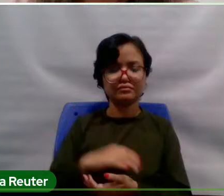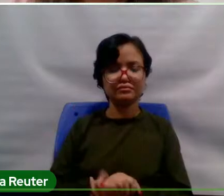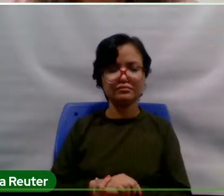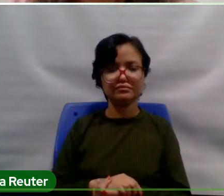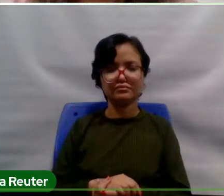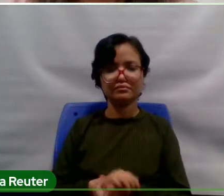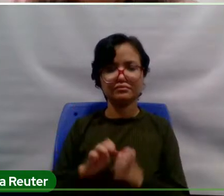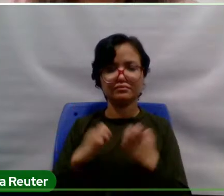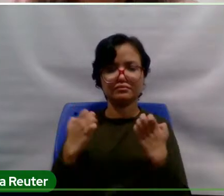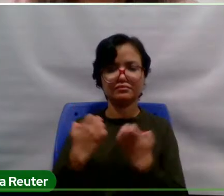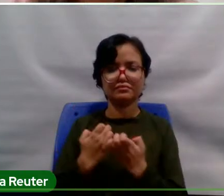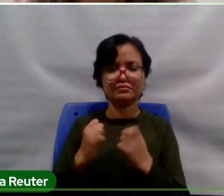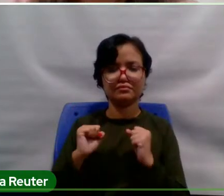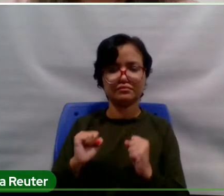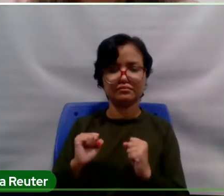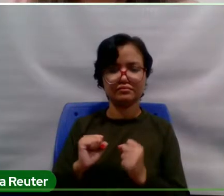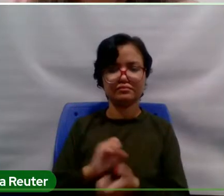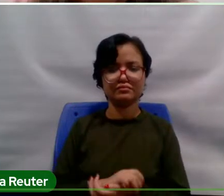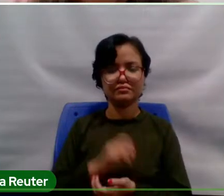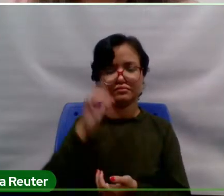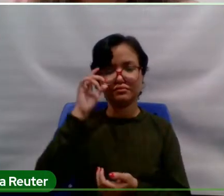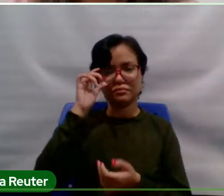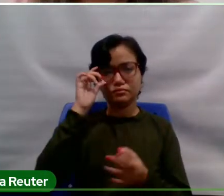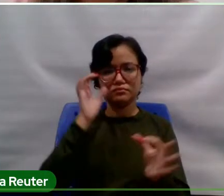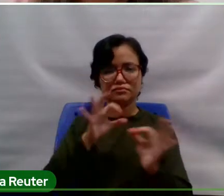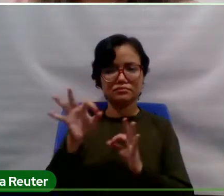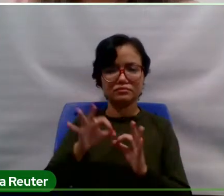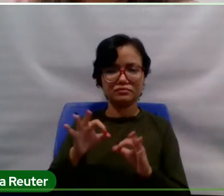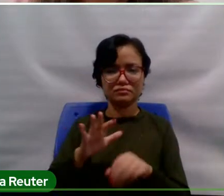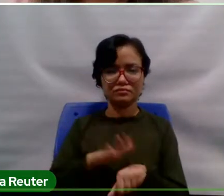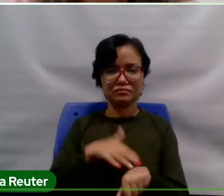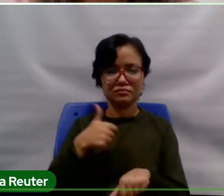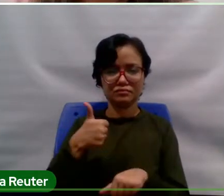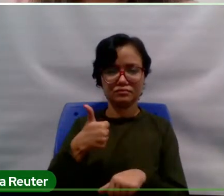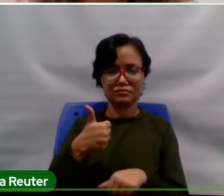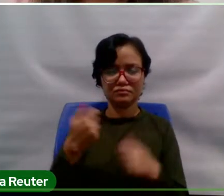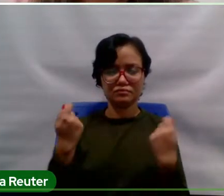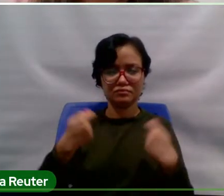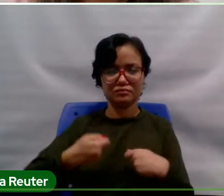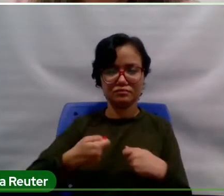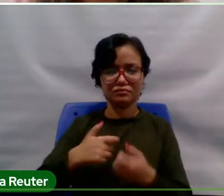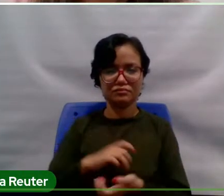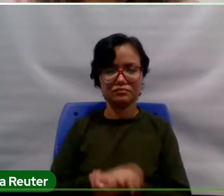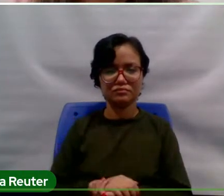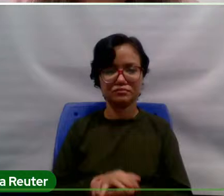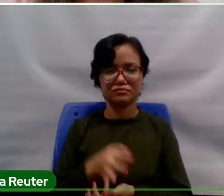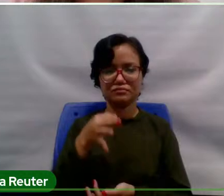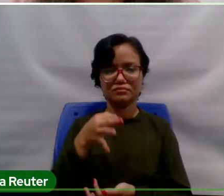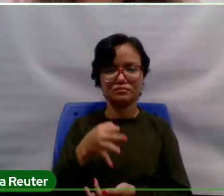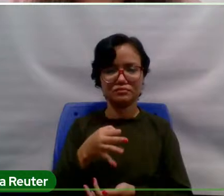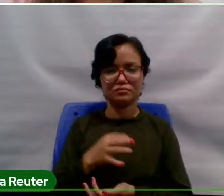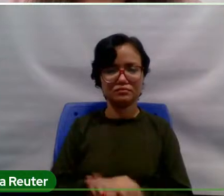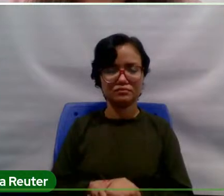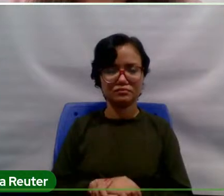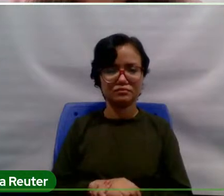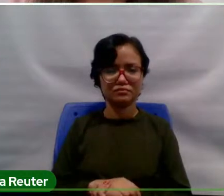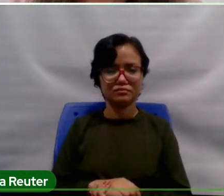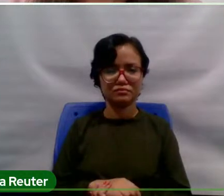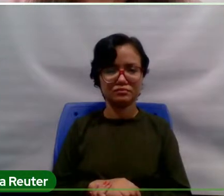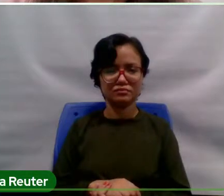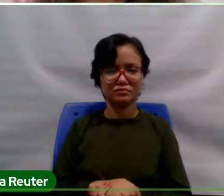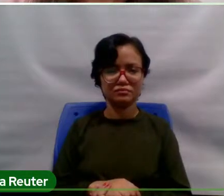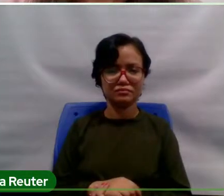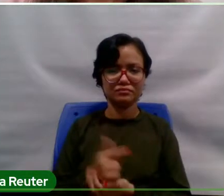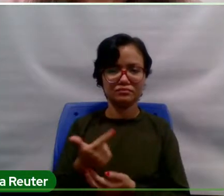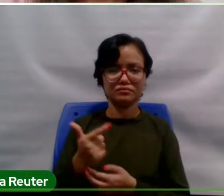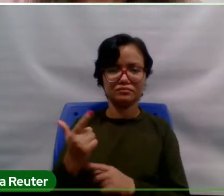pudesse ser organizado da melhor forma possível. E que, certamente, né? Sem a ajuda,